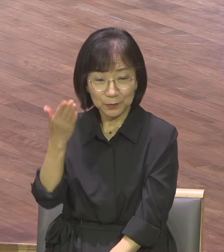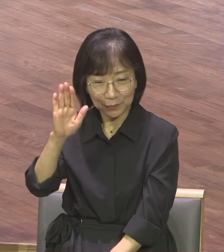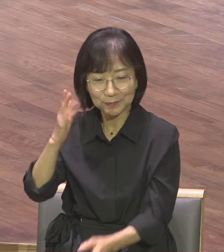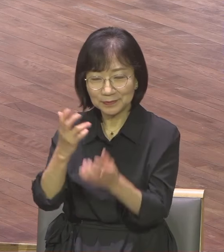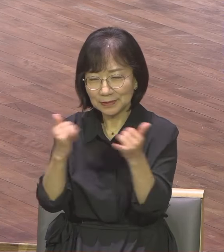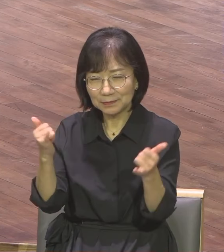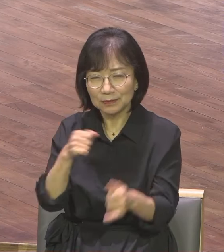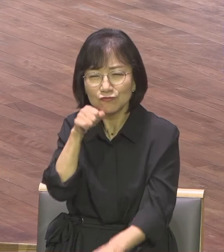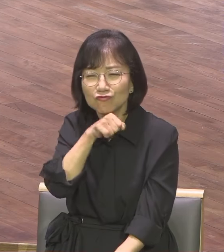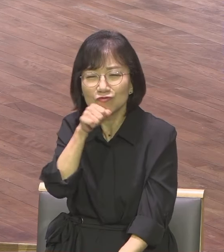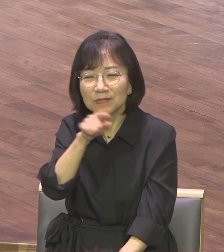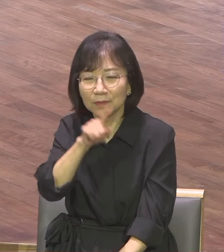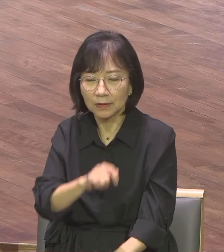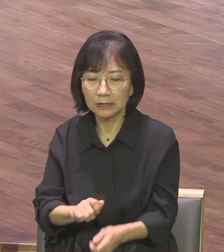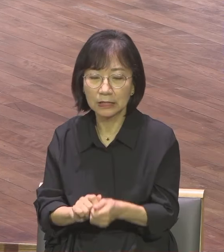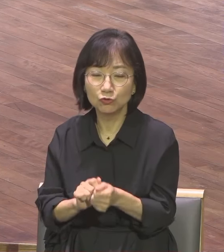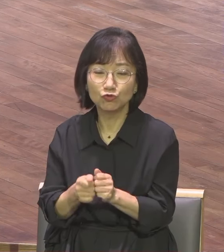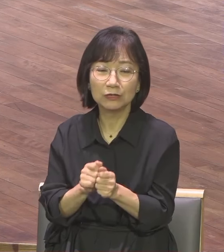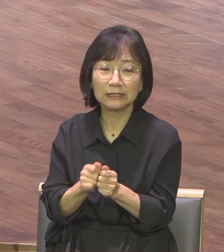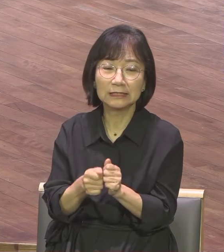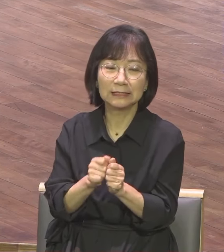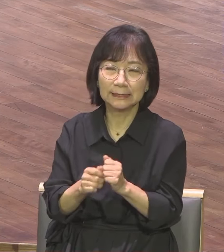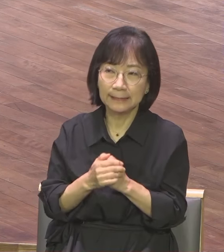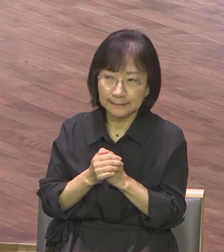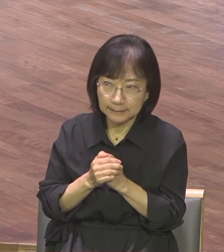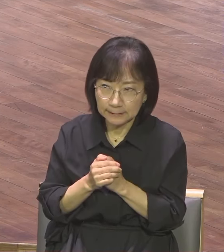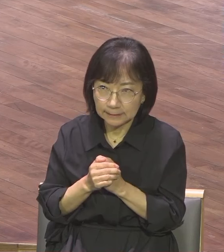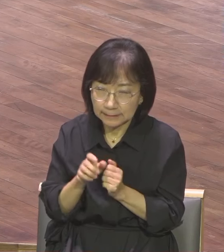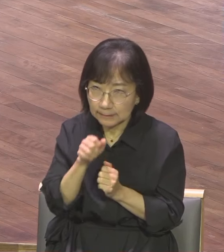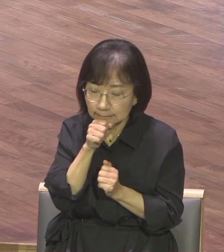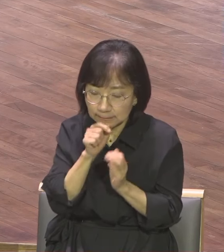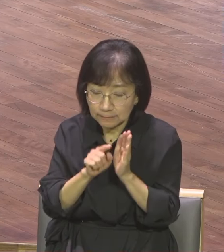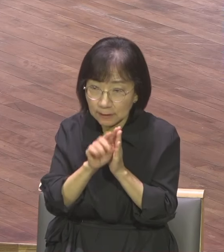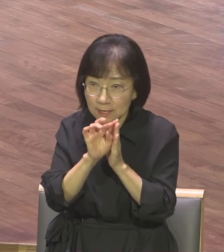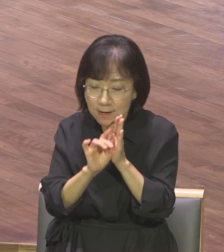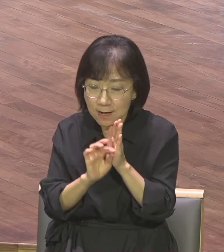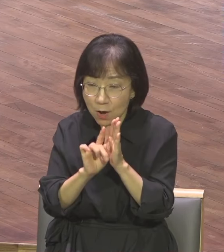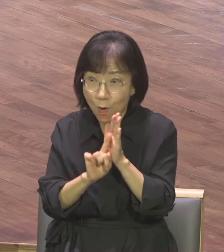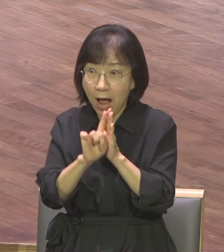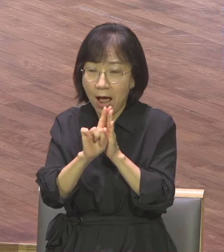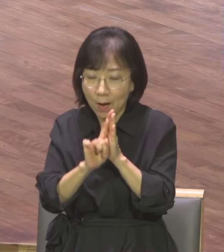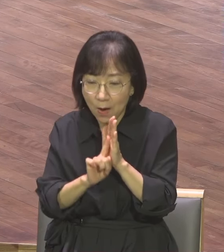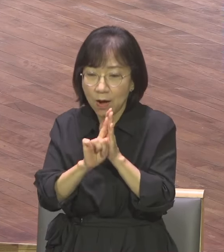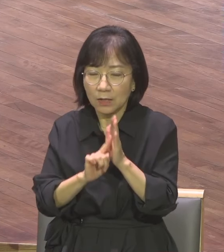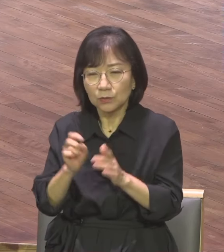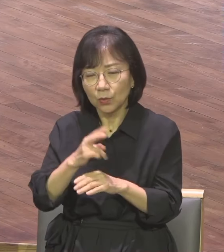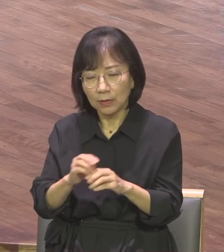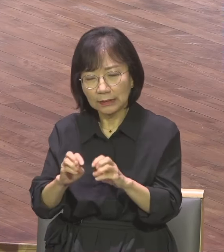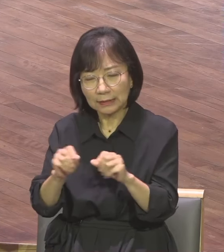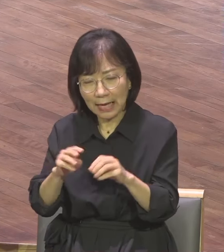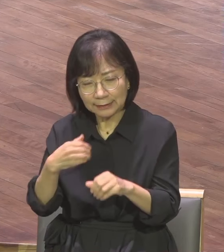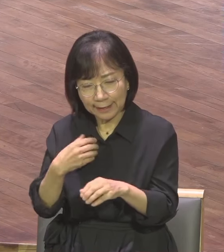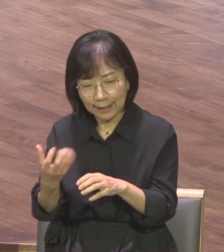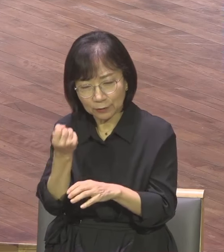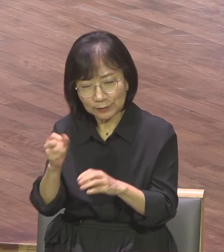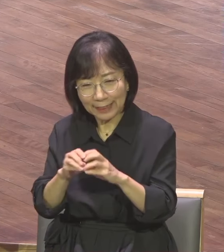내 집이 올랐는지 떨었는지 너무 민감해요 땅이 올랐는지 내렸는지 너무 민감합니다 온종일